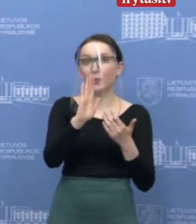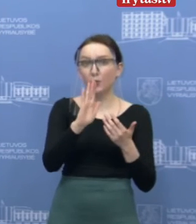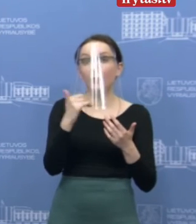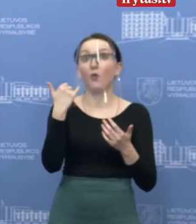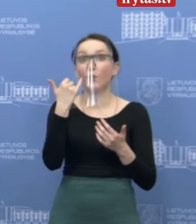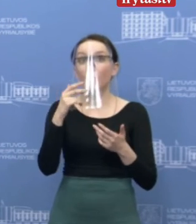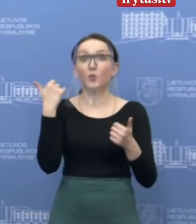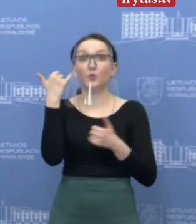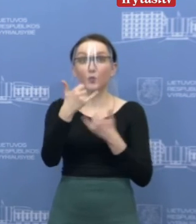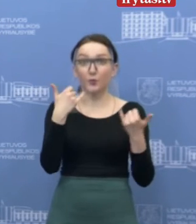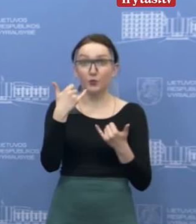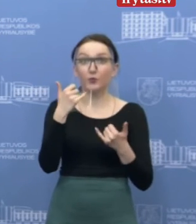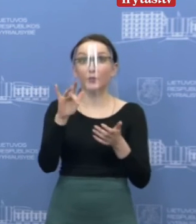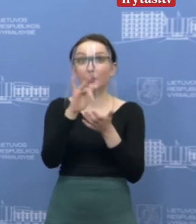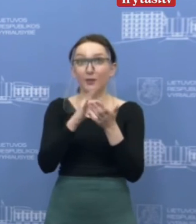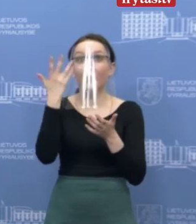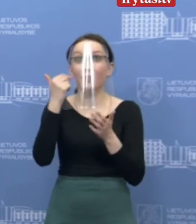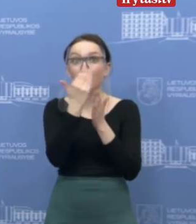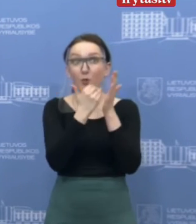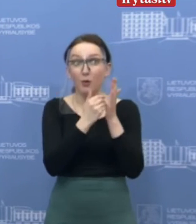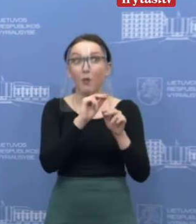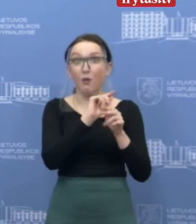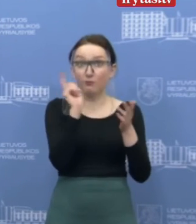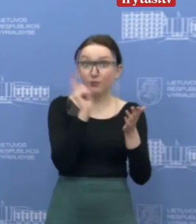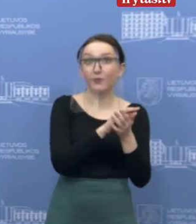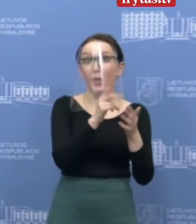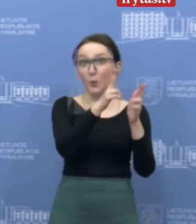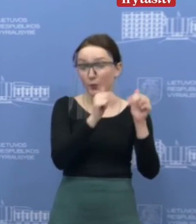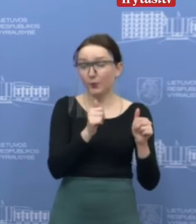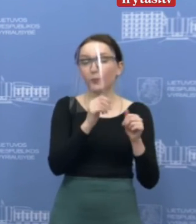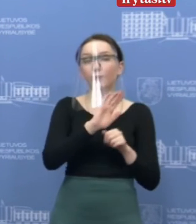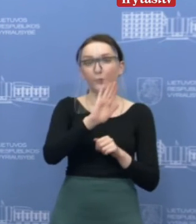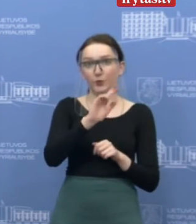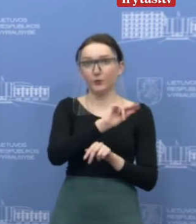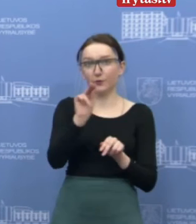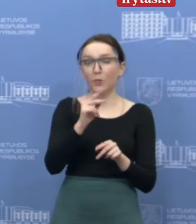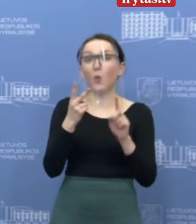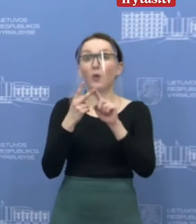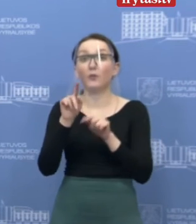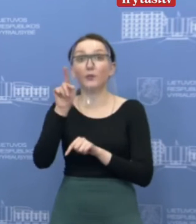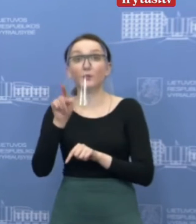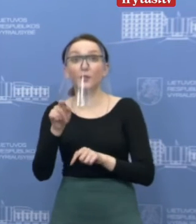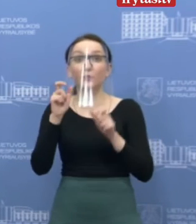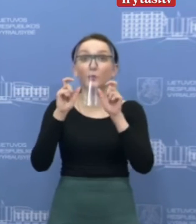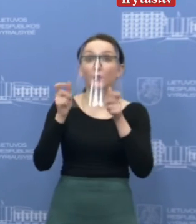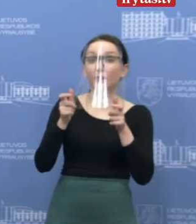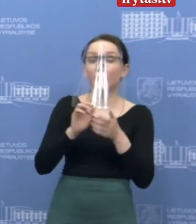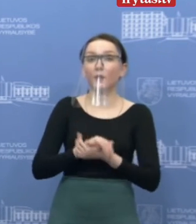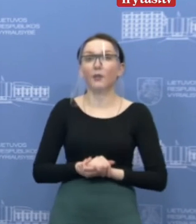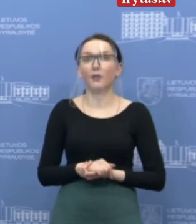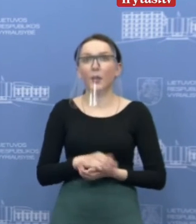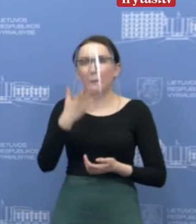pats skambučių centros jos informuos, kada naudotis programė. O dėl antro klausimą, dar sikį galvaidai